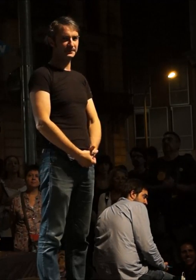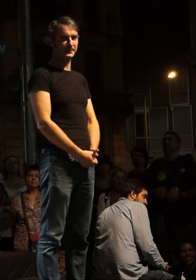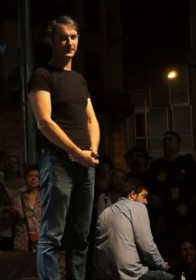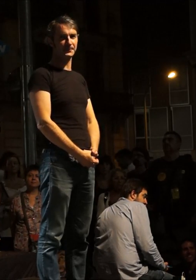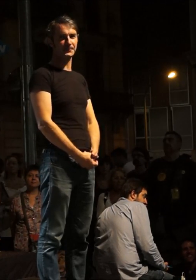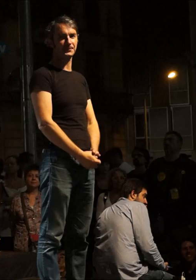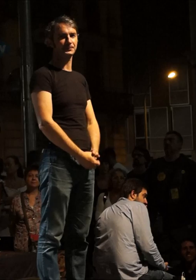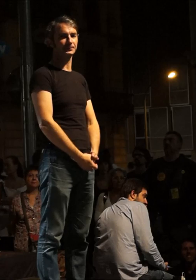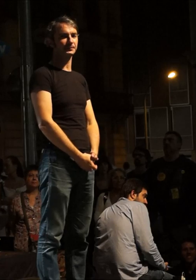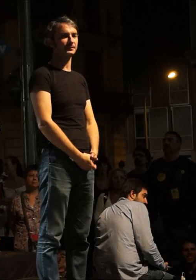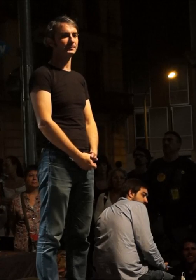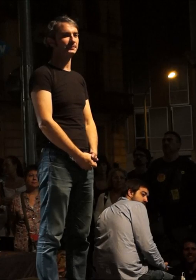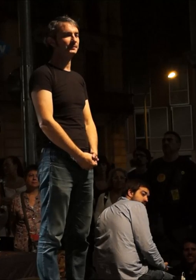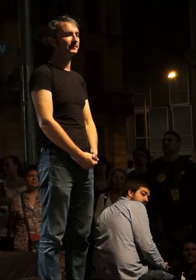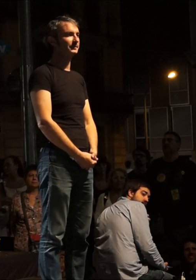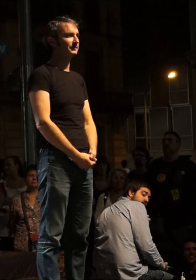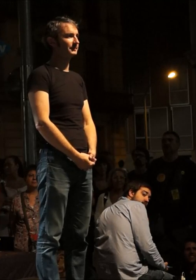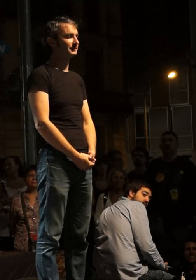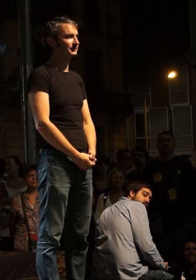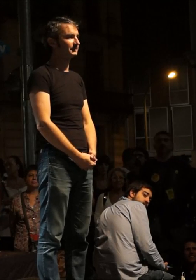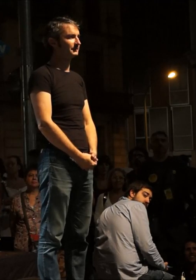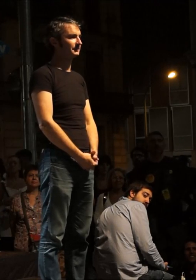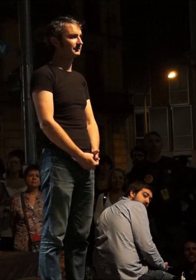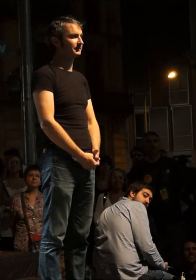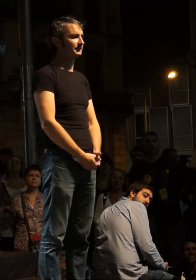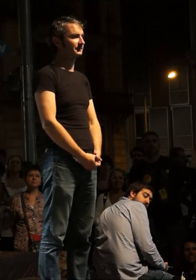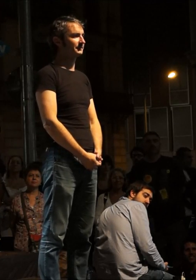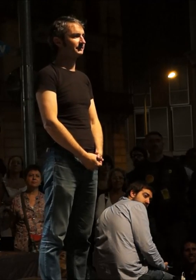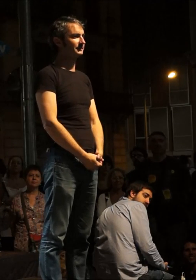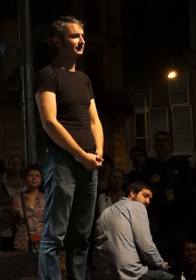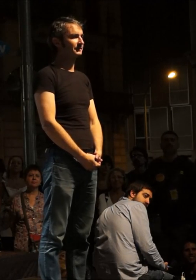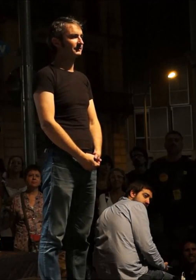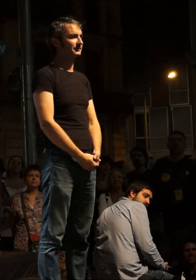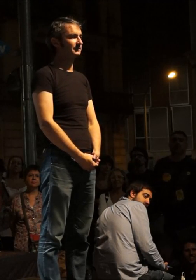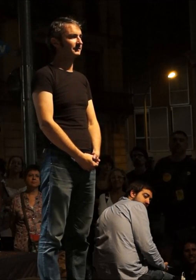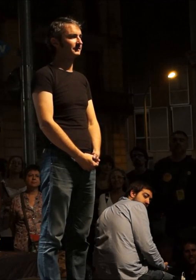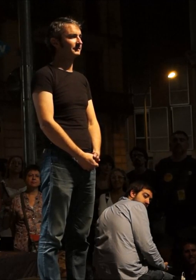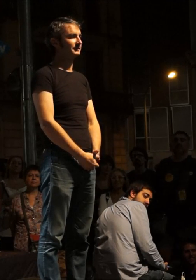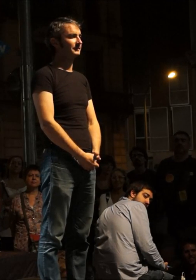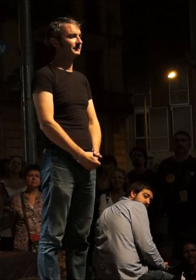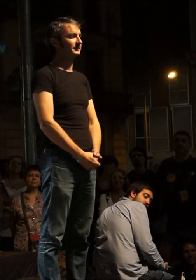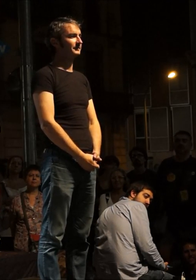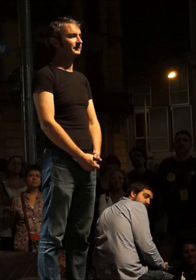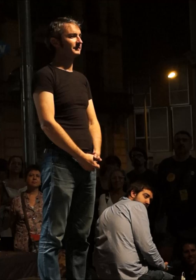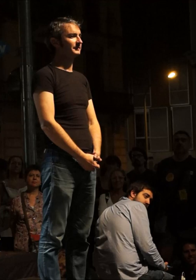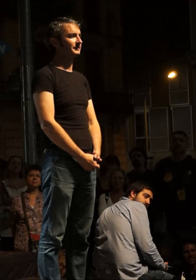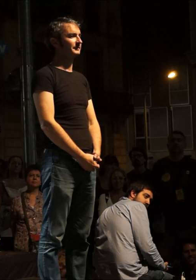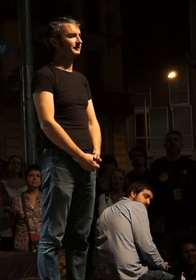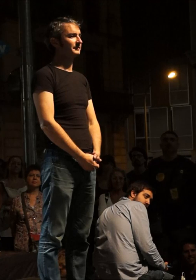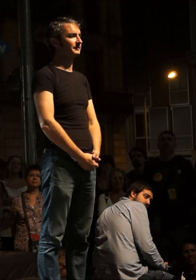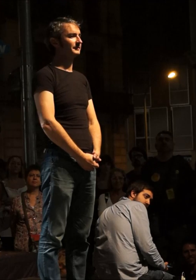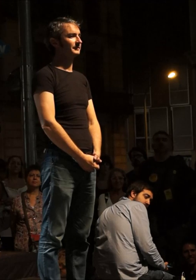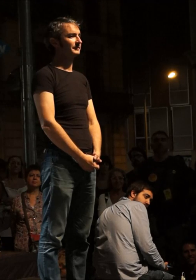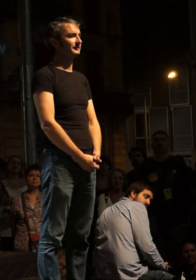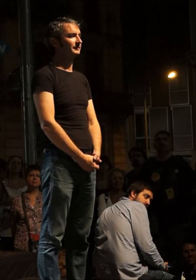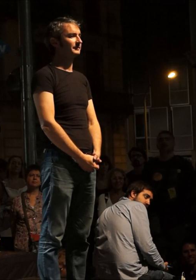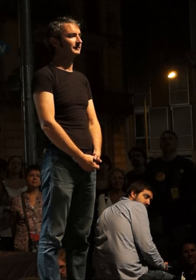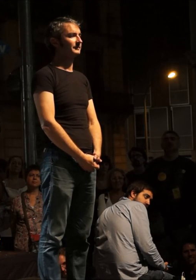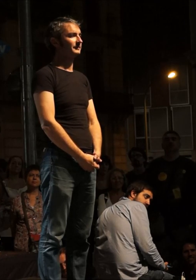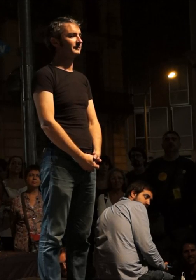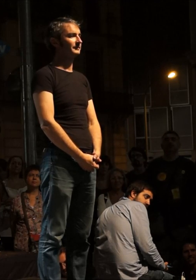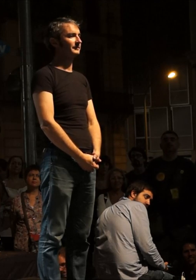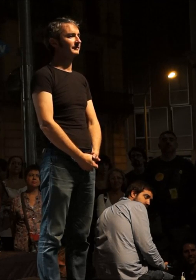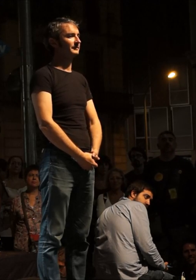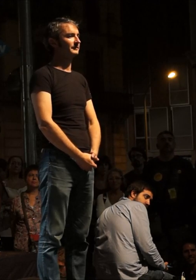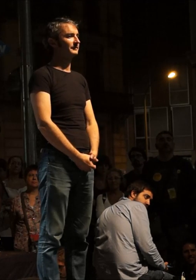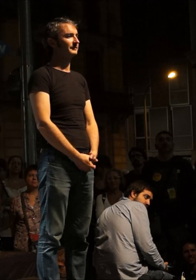Els països catalans, els joves serem a rar, els països catalans, els joves